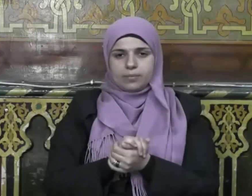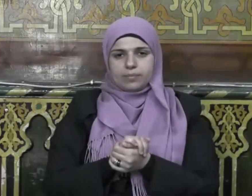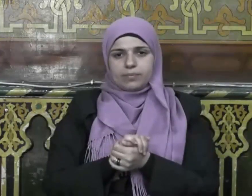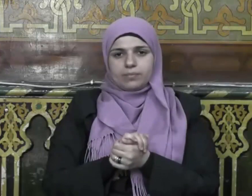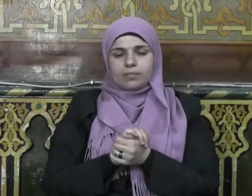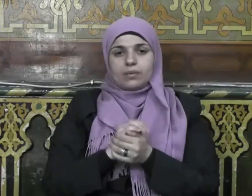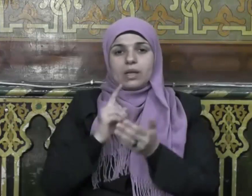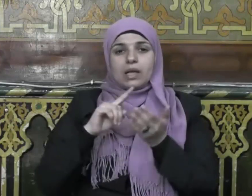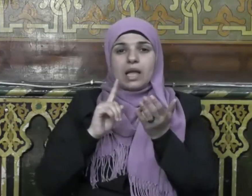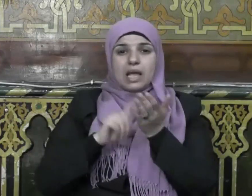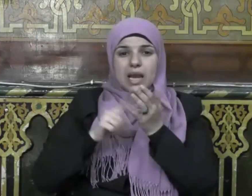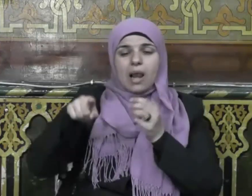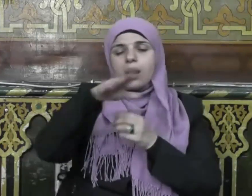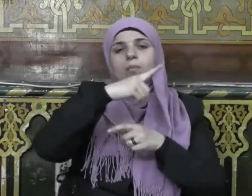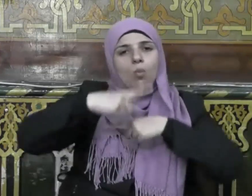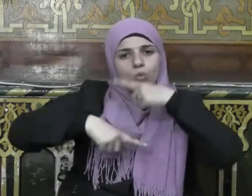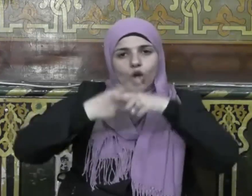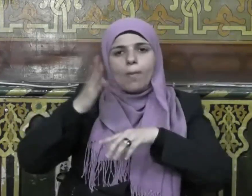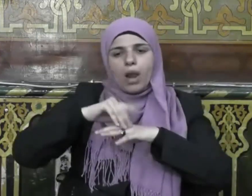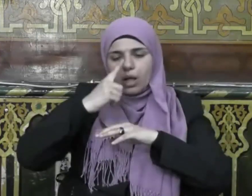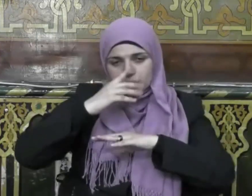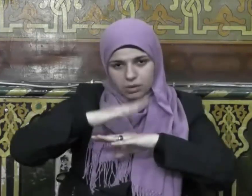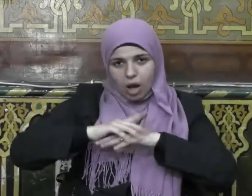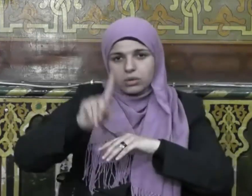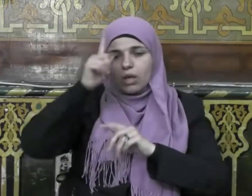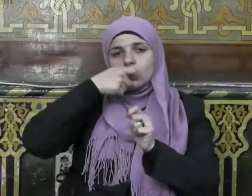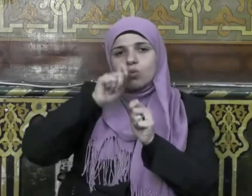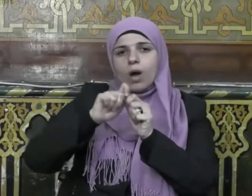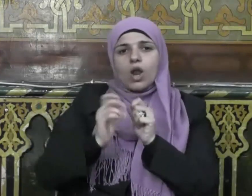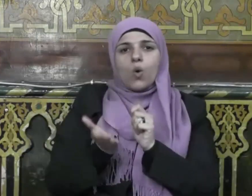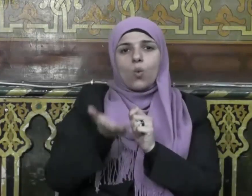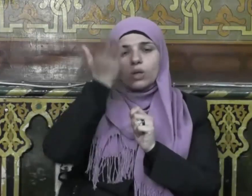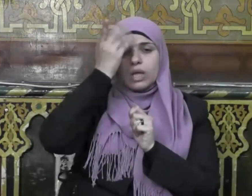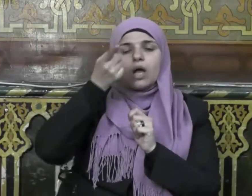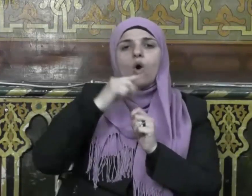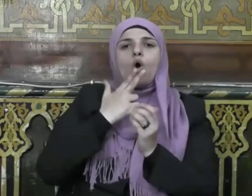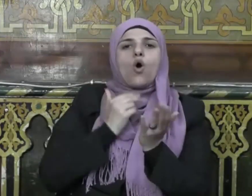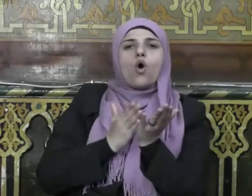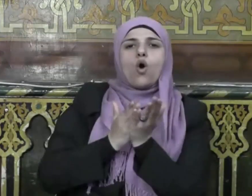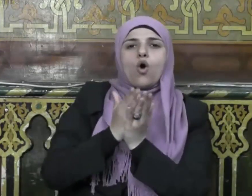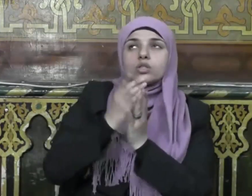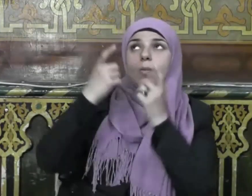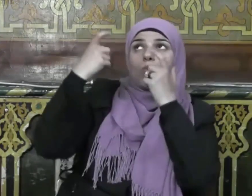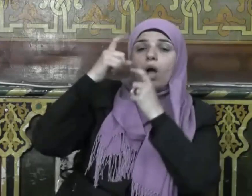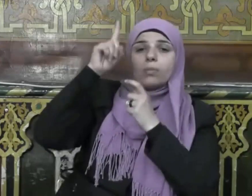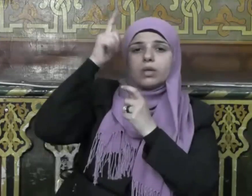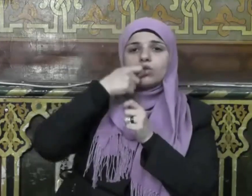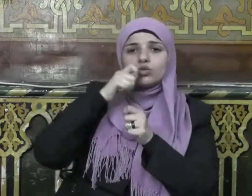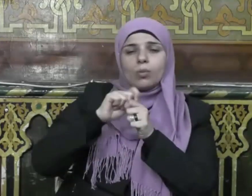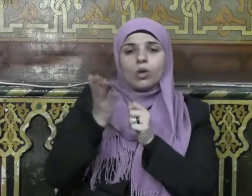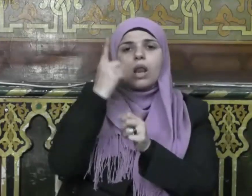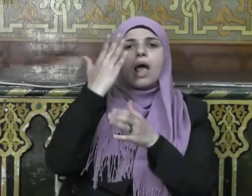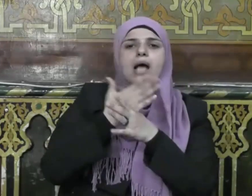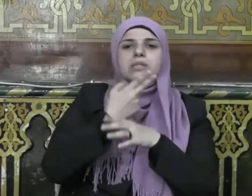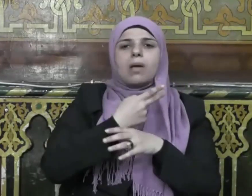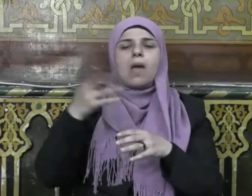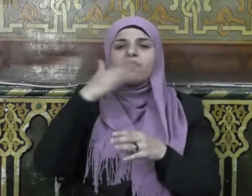إن المداومة على طاعة الله عز وجل وحسن مراقبته من أسباب حسن الخاتمة